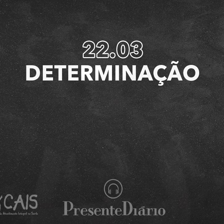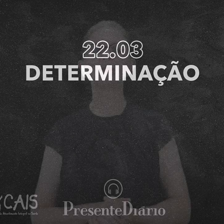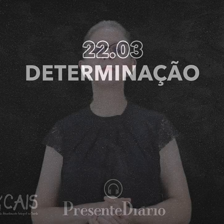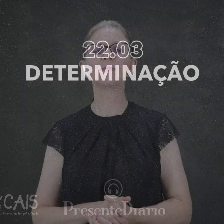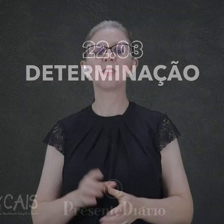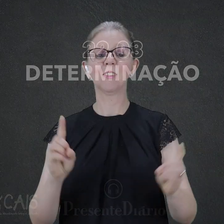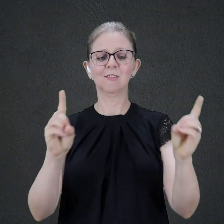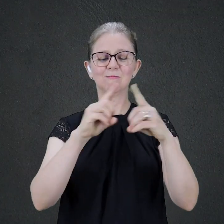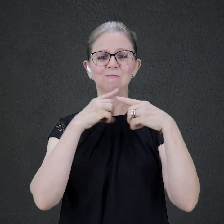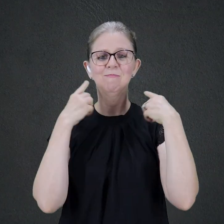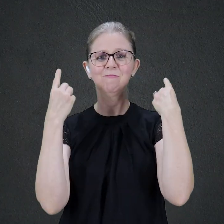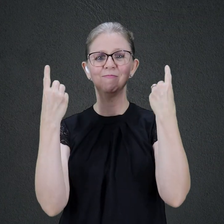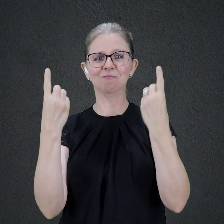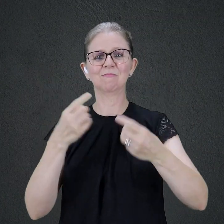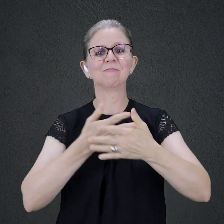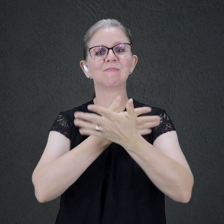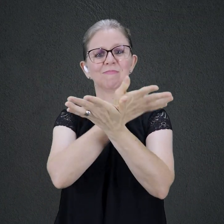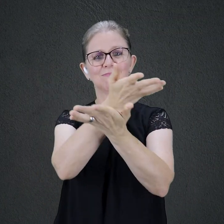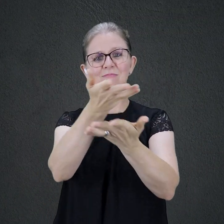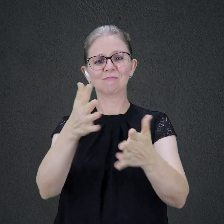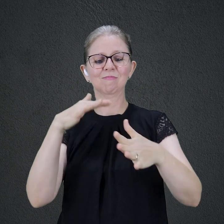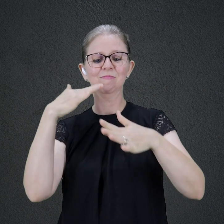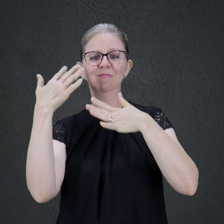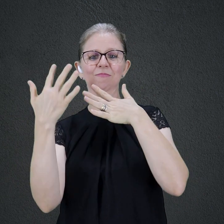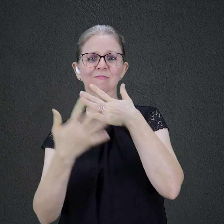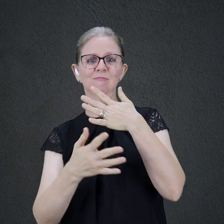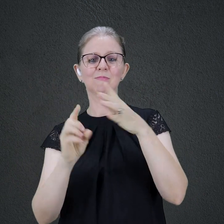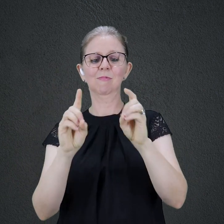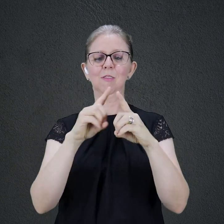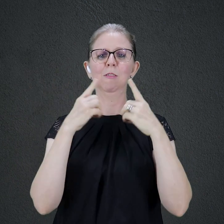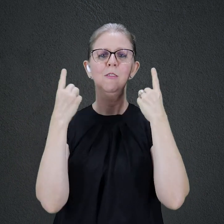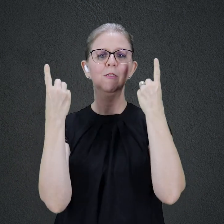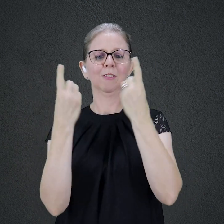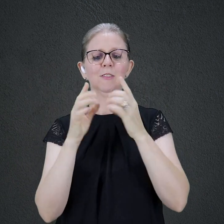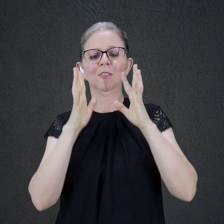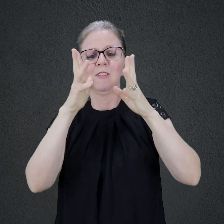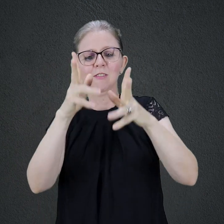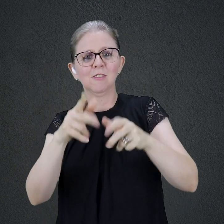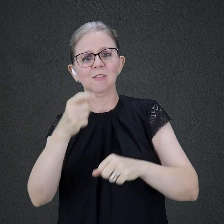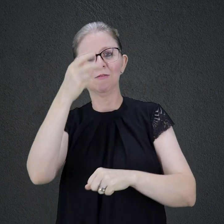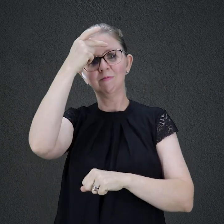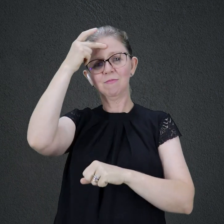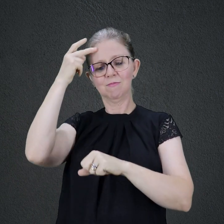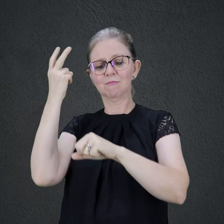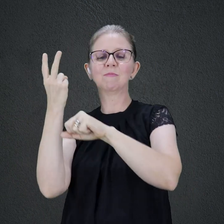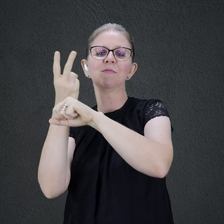Ouça agora Presente Diário, o devocional de todos os que buscam a Deus.